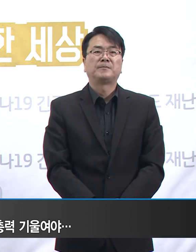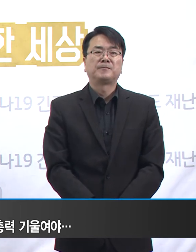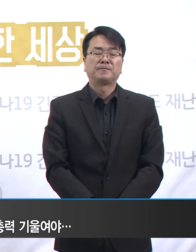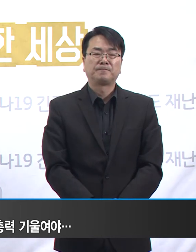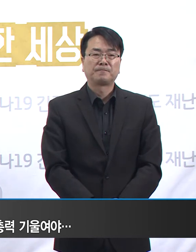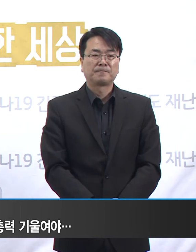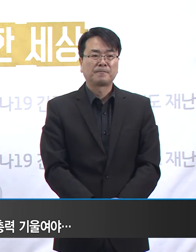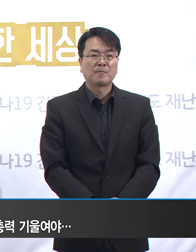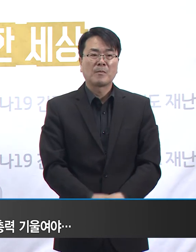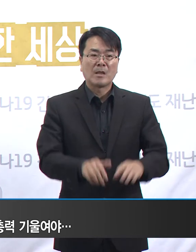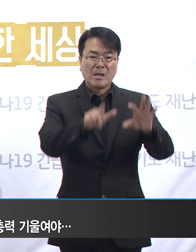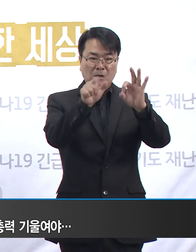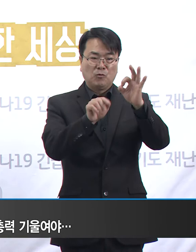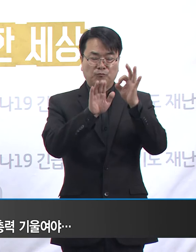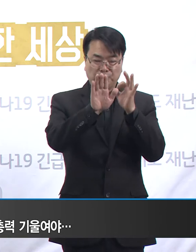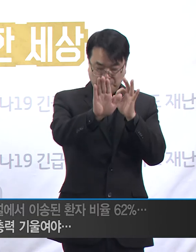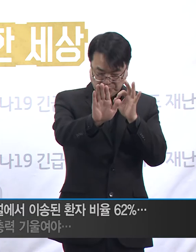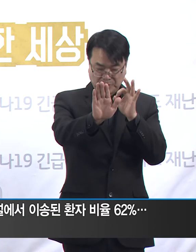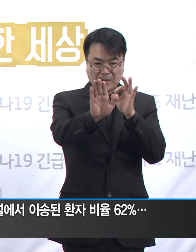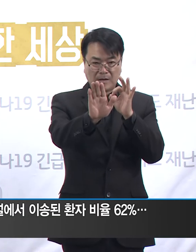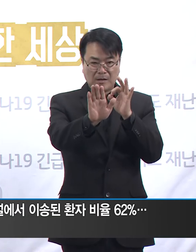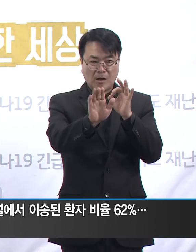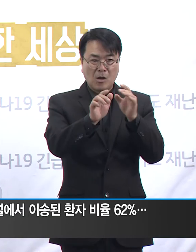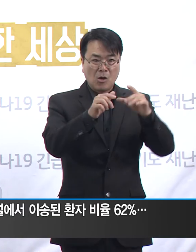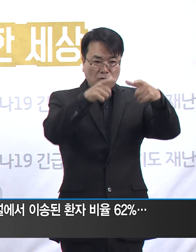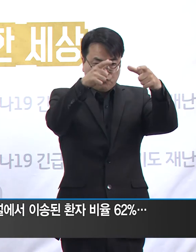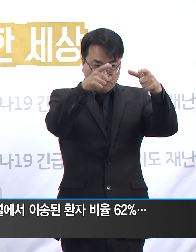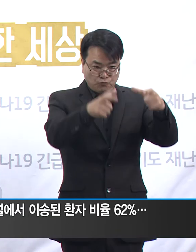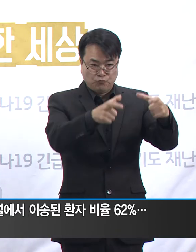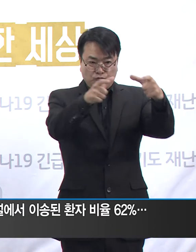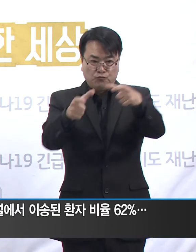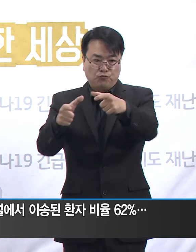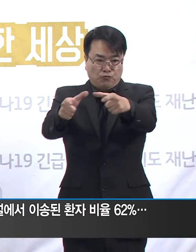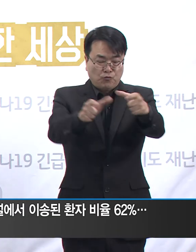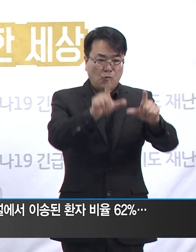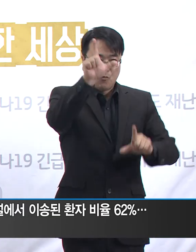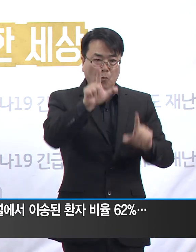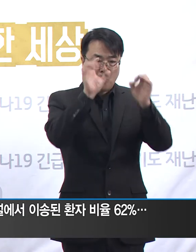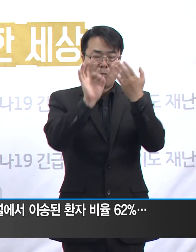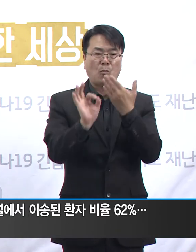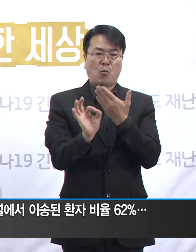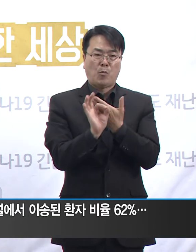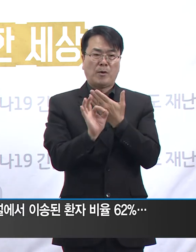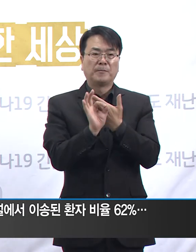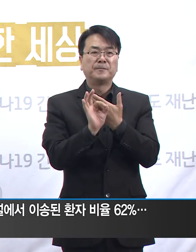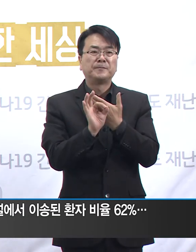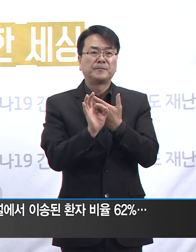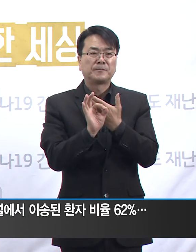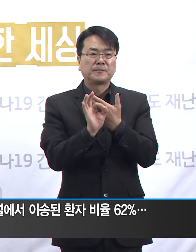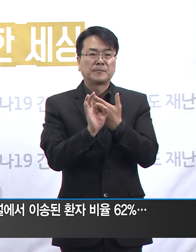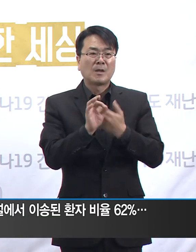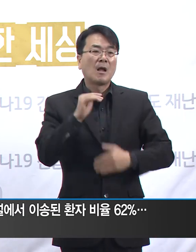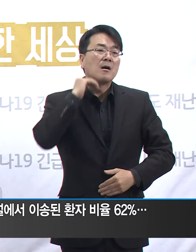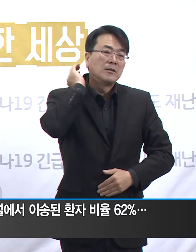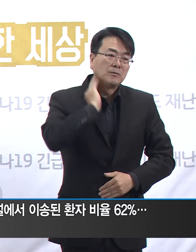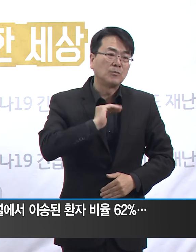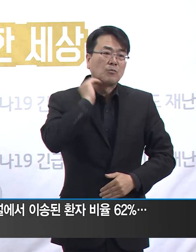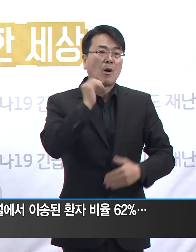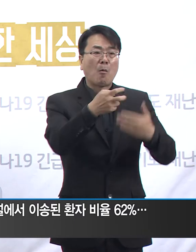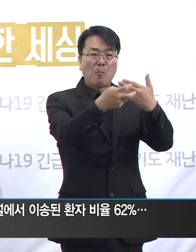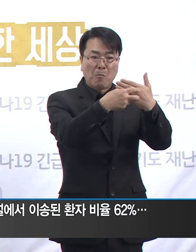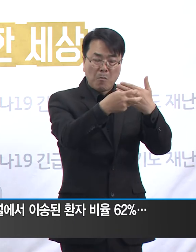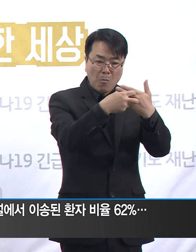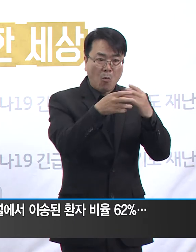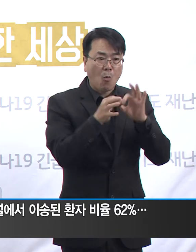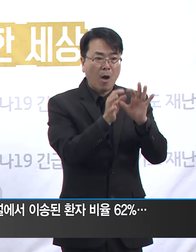10월 이후 관련된 주요 집단 확진 사례를 간략히 살피면 다음과 같습니다. 위정부시 마스터플러스